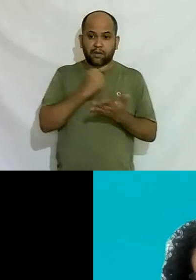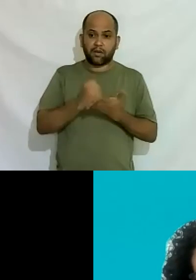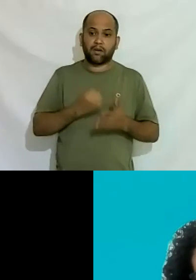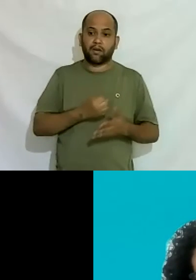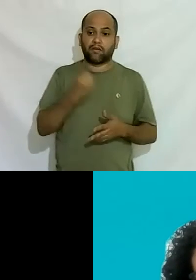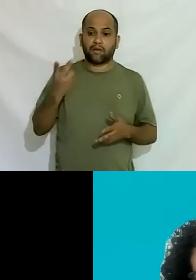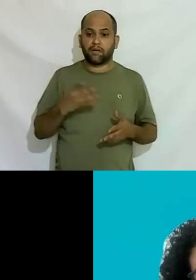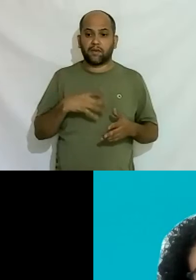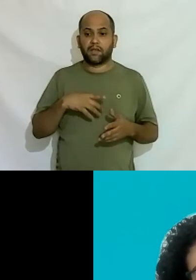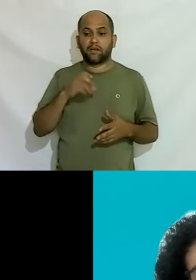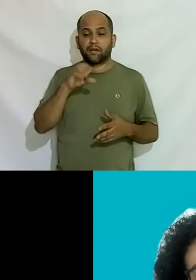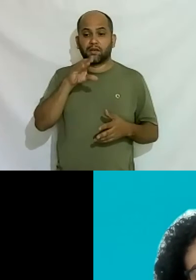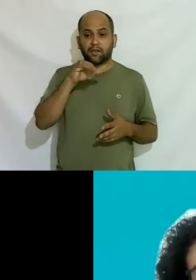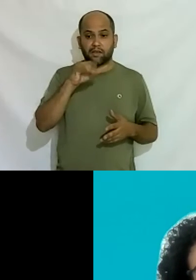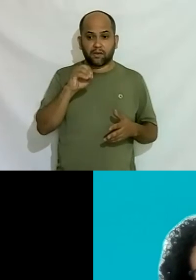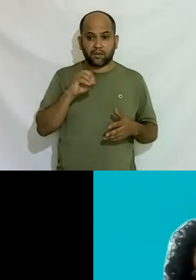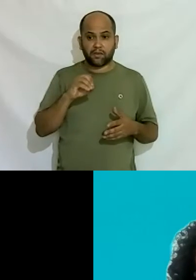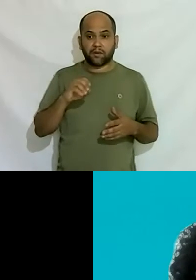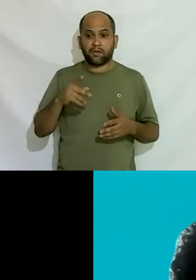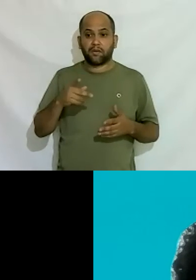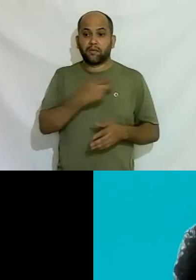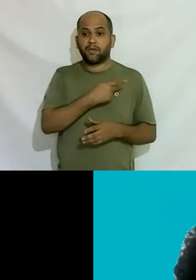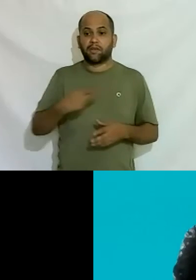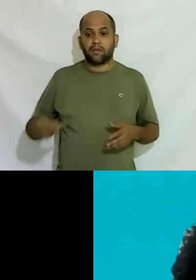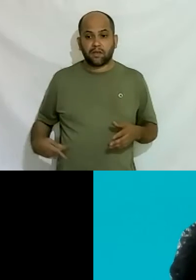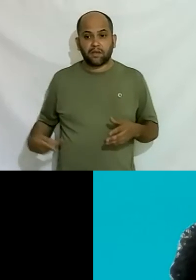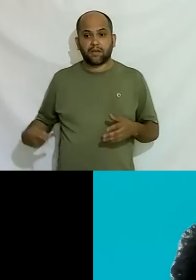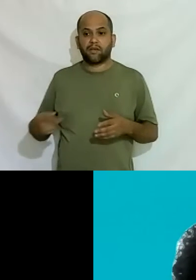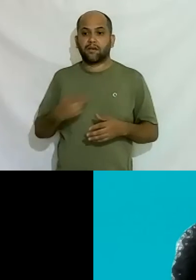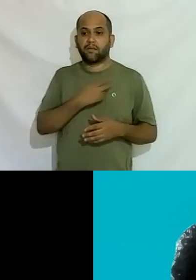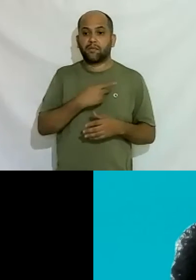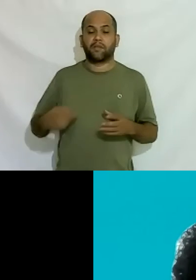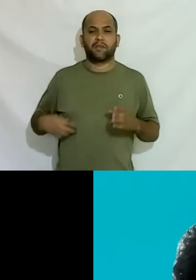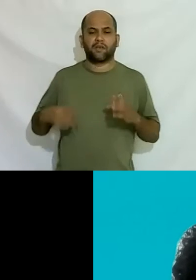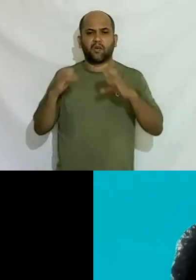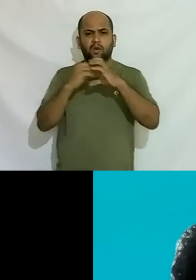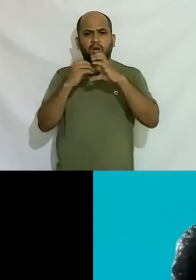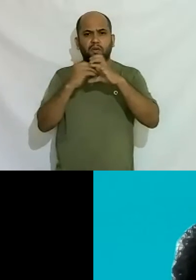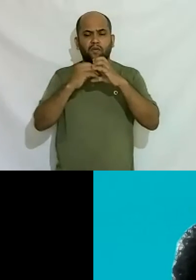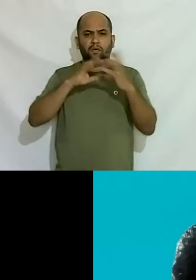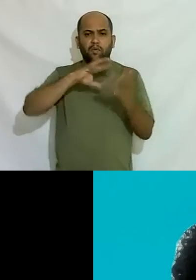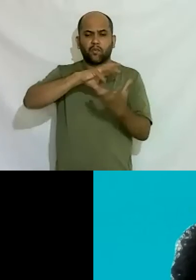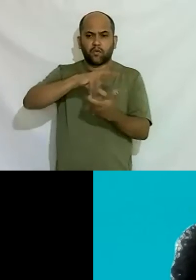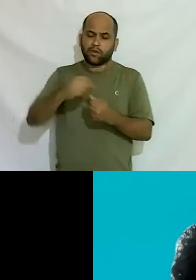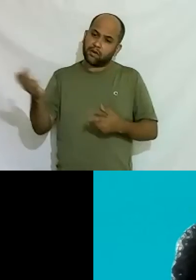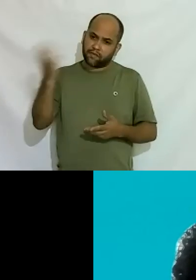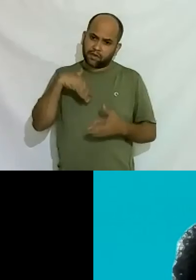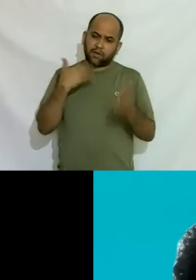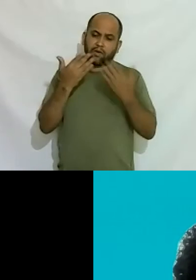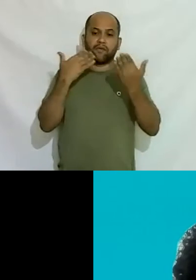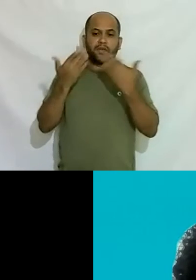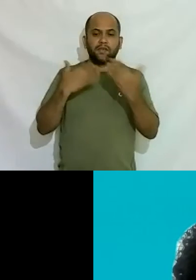vi CEO presidente presidente do Carrefour mundial veio para cá eu conversei com ele